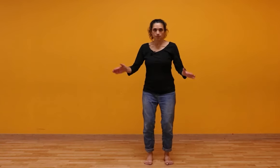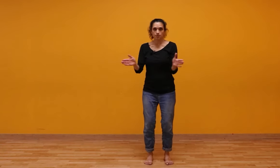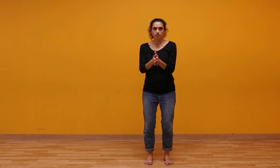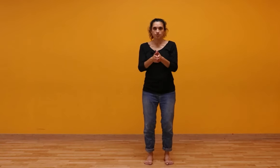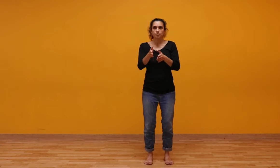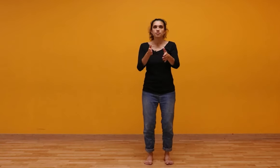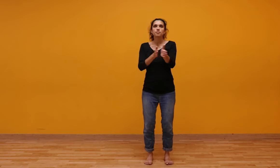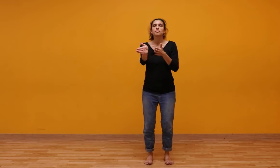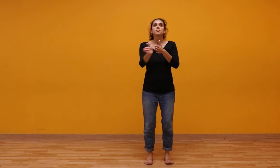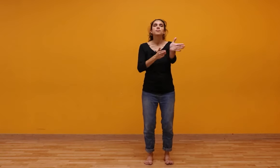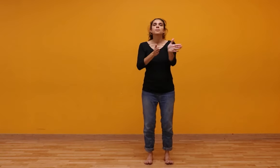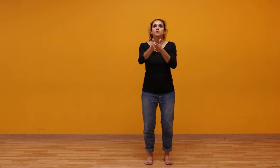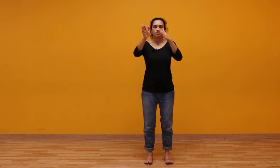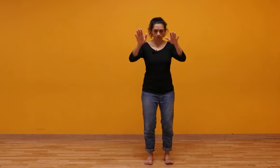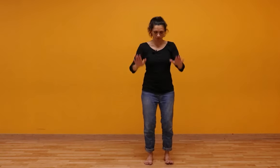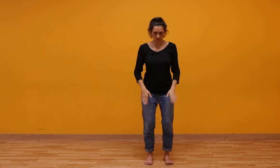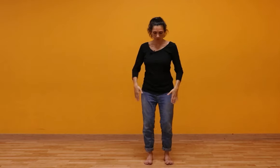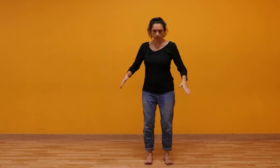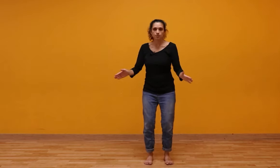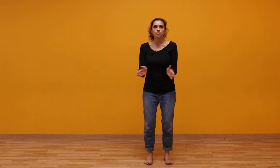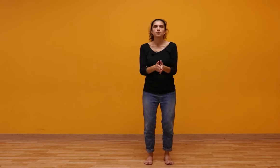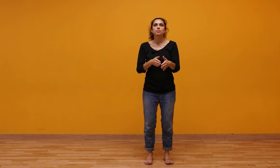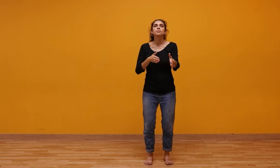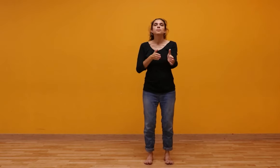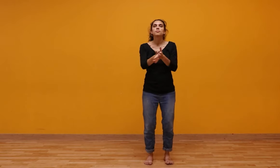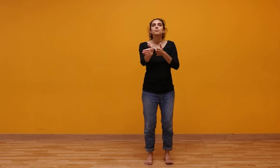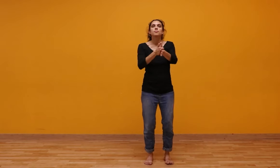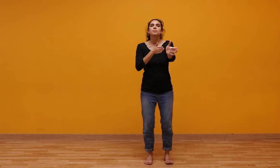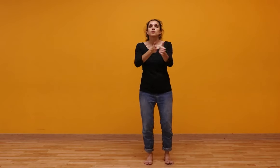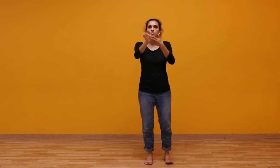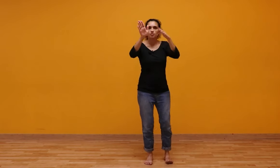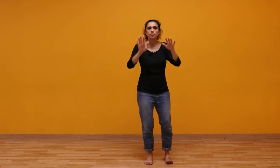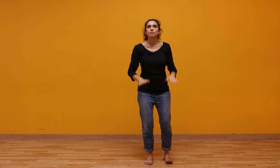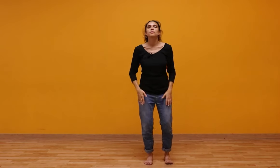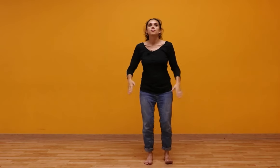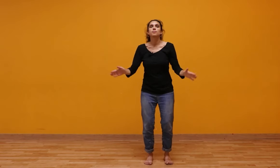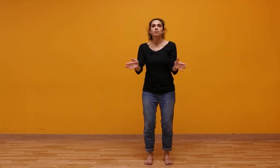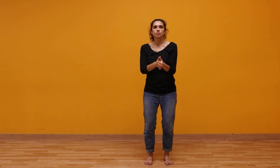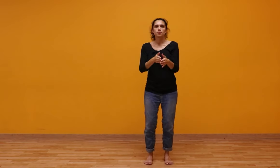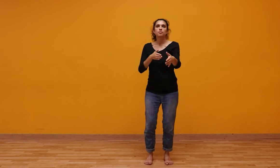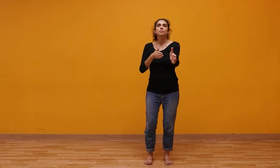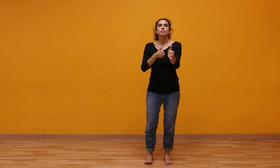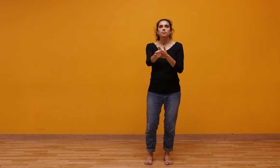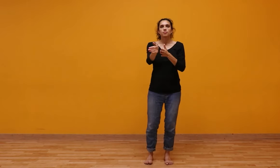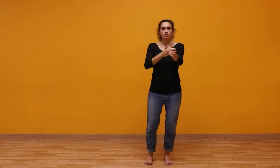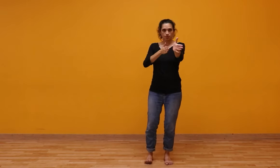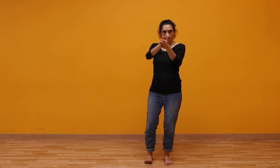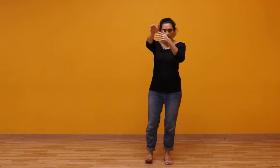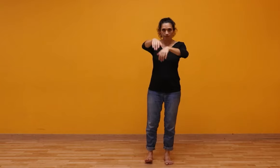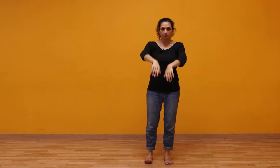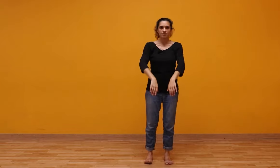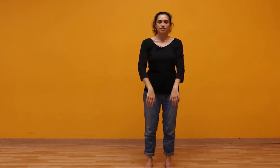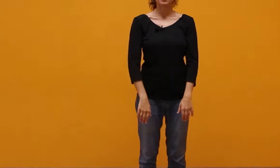Jo vull jugar Jo vull jugar Jo vull jugar